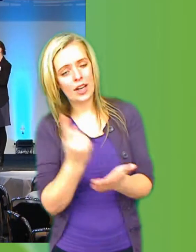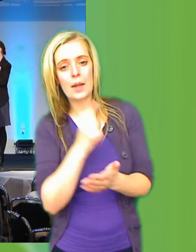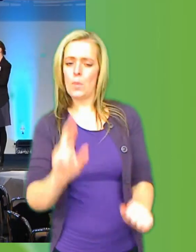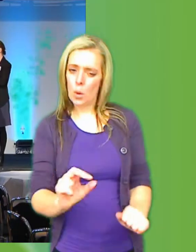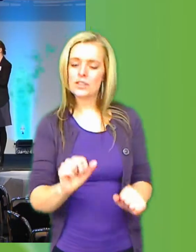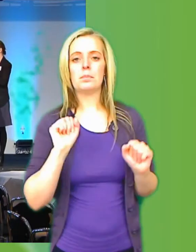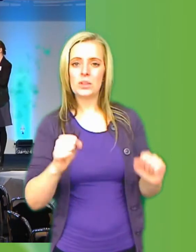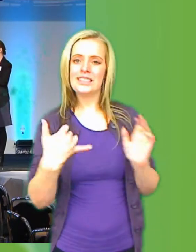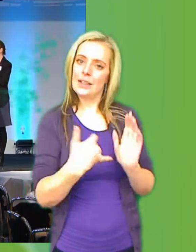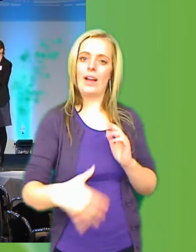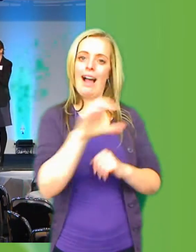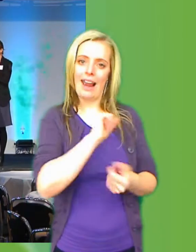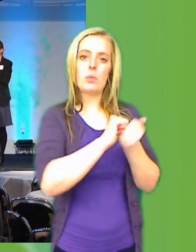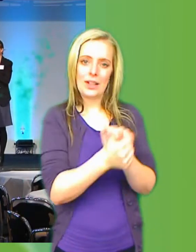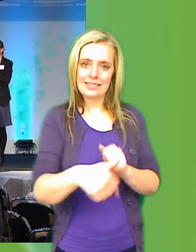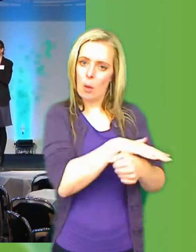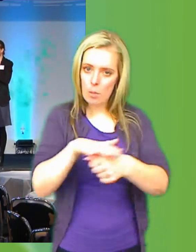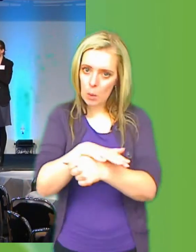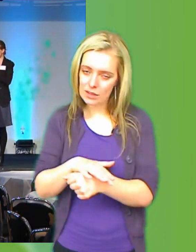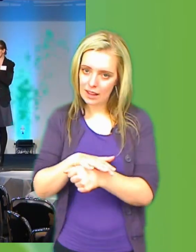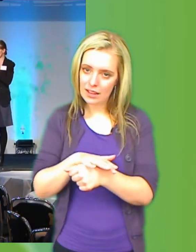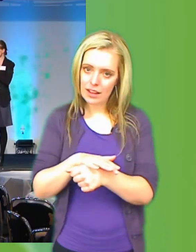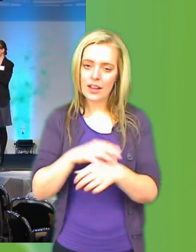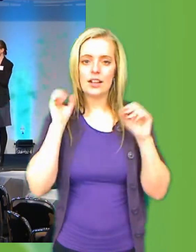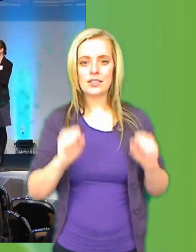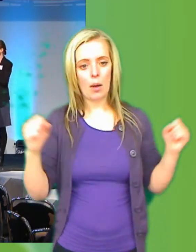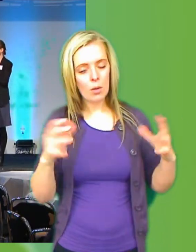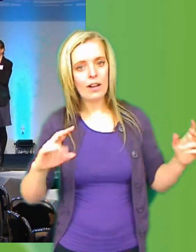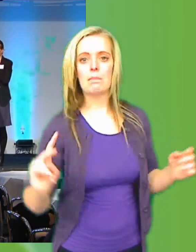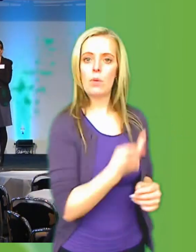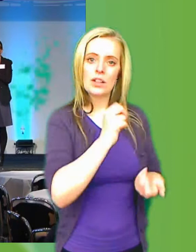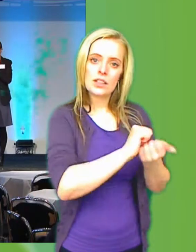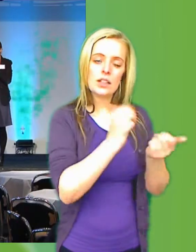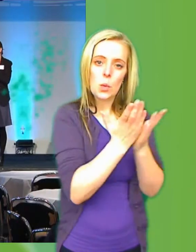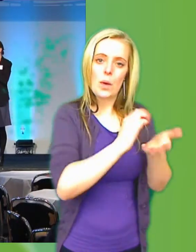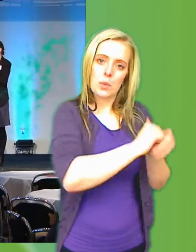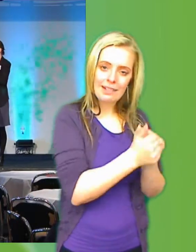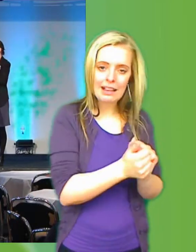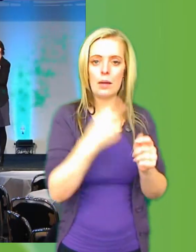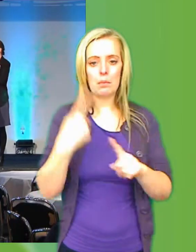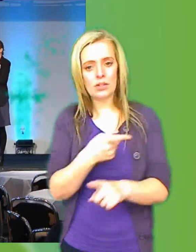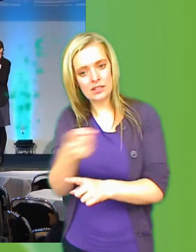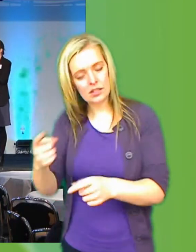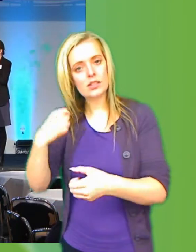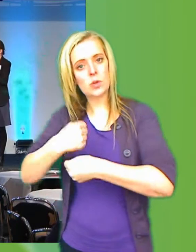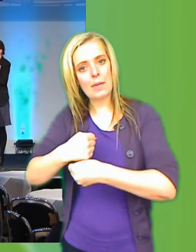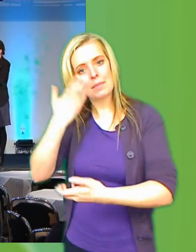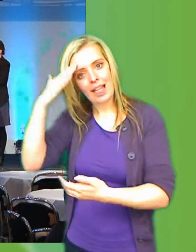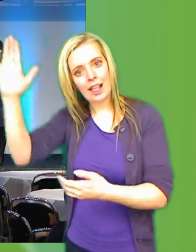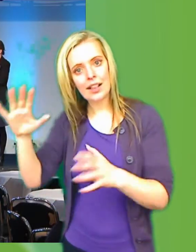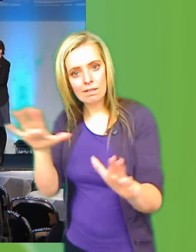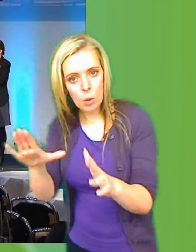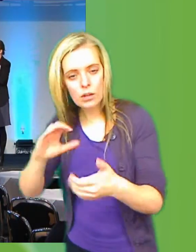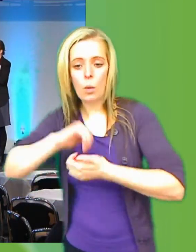i alla politiska områden. Att det är någonting som berör både skolpolitiker och de som arbetar med äldrevården och de som